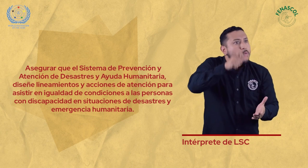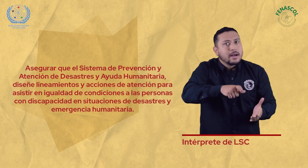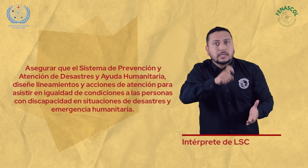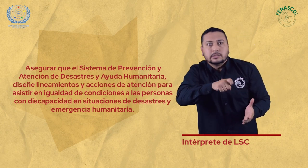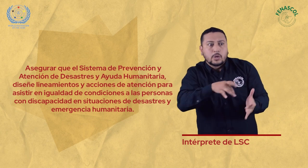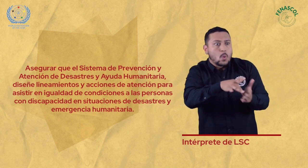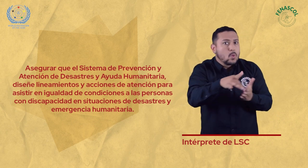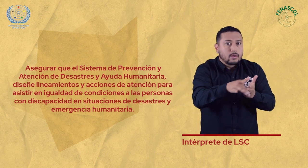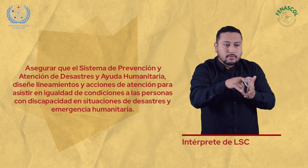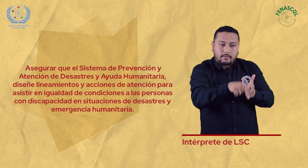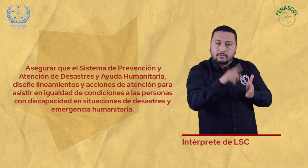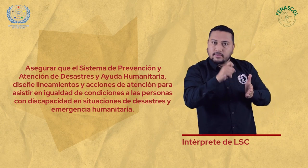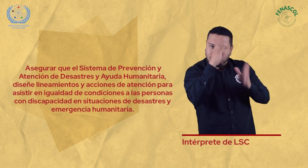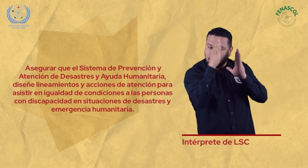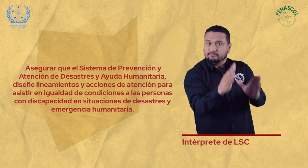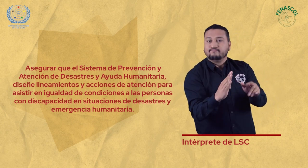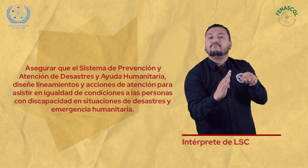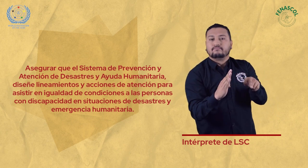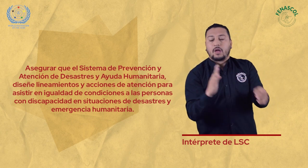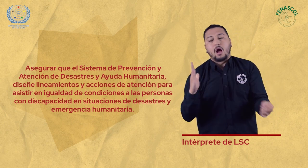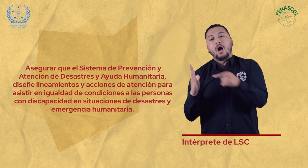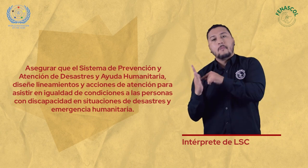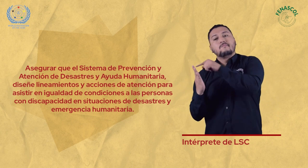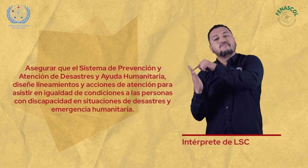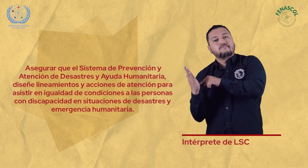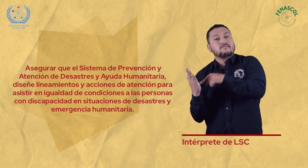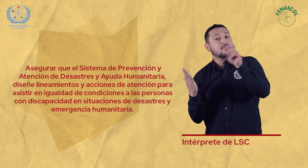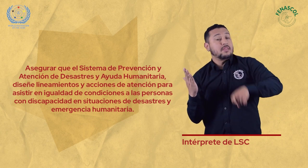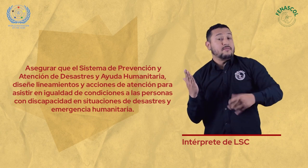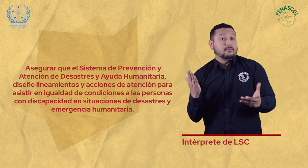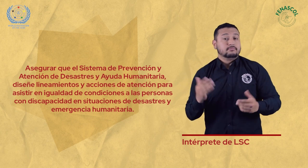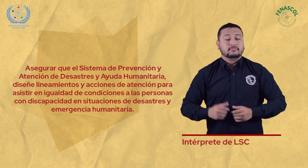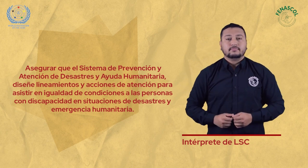en situaciones de desastres y emergencia humanitaria.